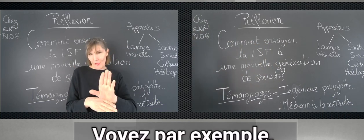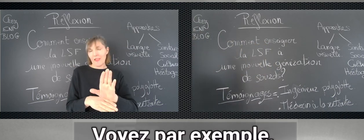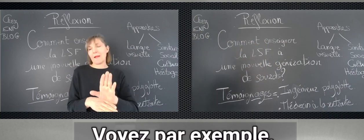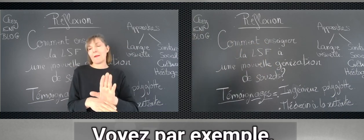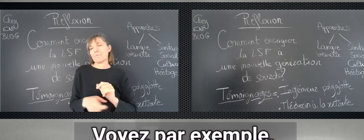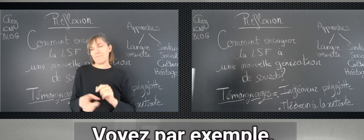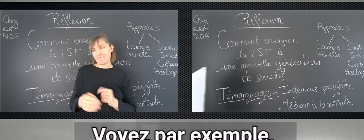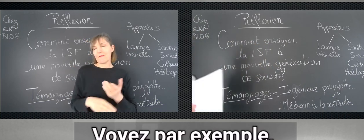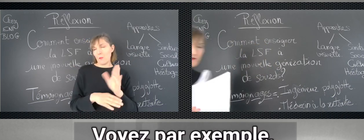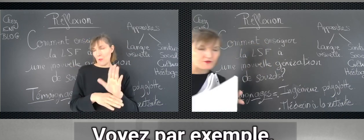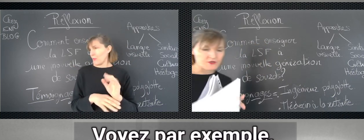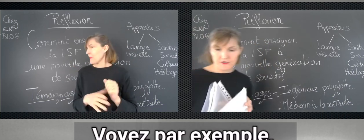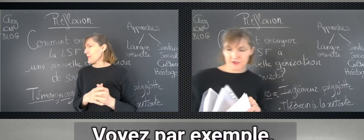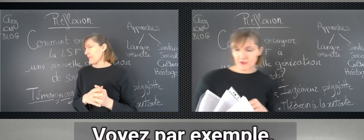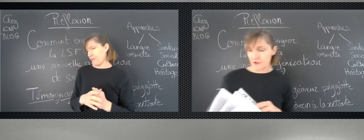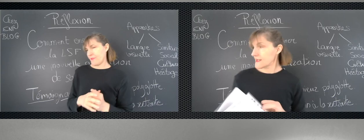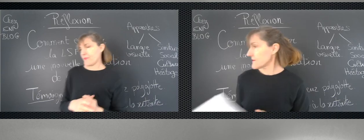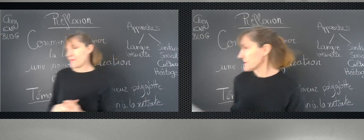Vous voyez, par exemple, j'ai des dossiers. Attendez.